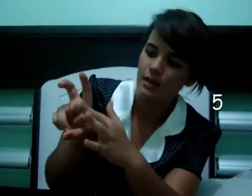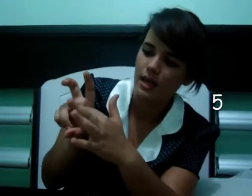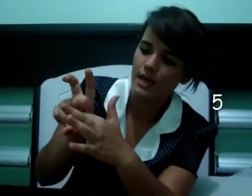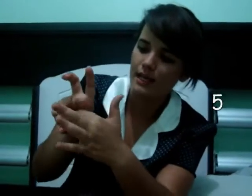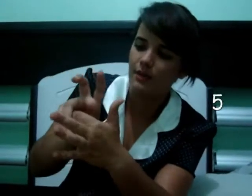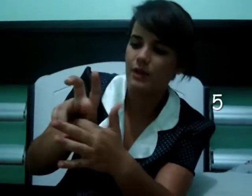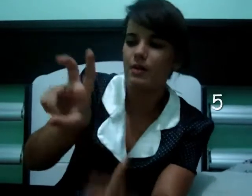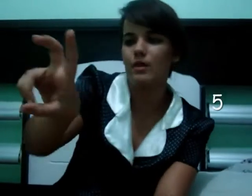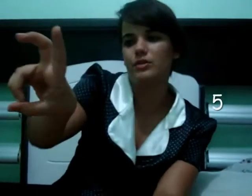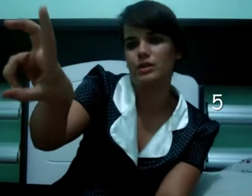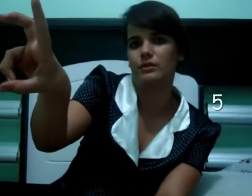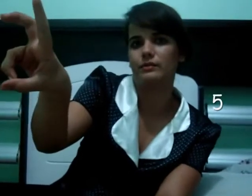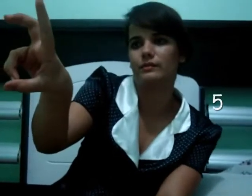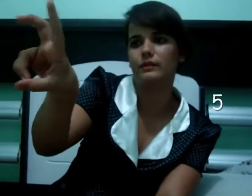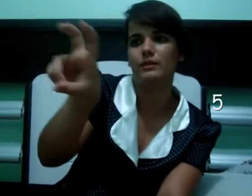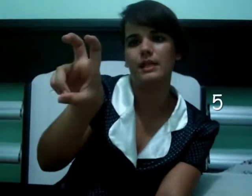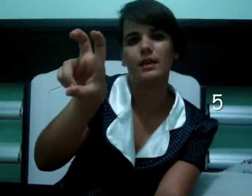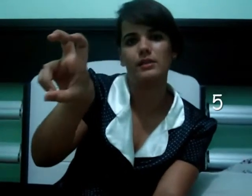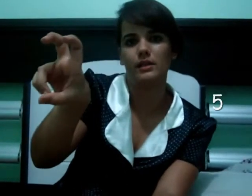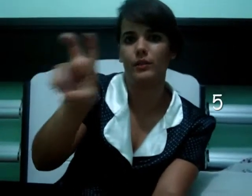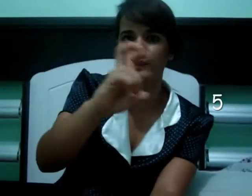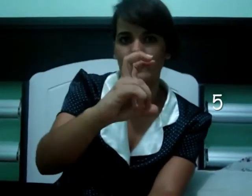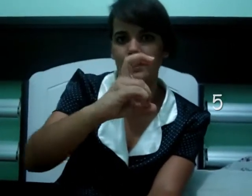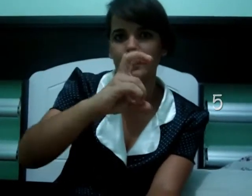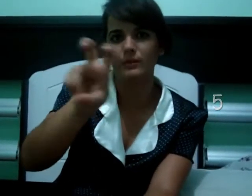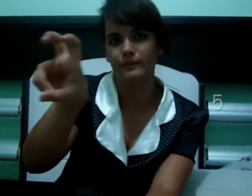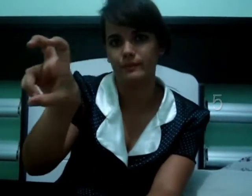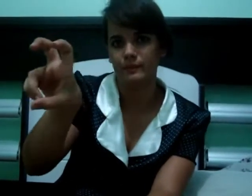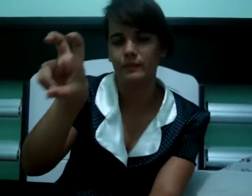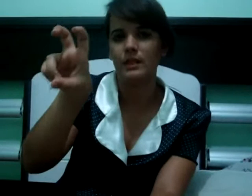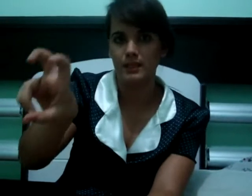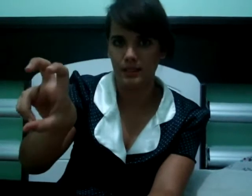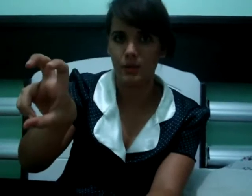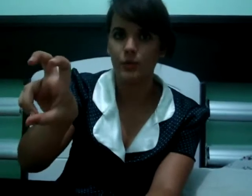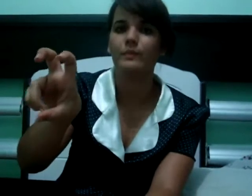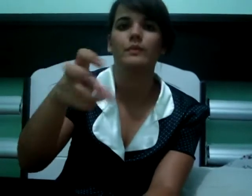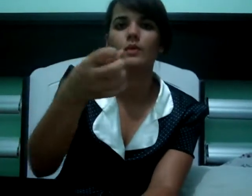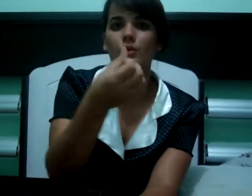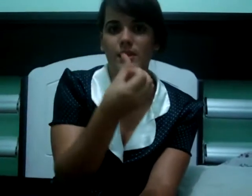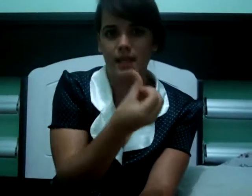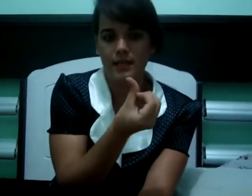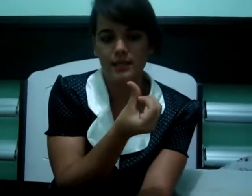E aqui vai ficar uma voltinha, ó. Então, isso aqui é o 5, certo? 5. O 6.